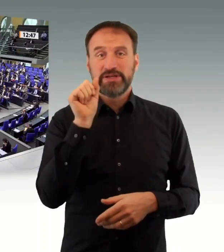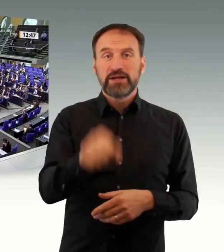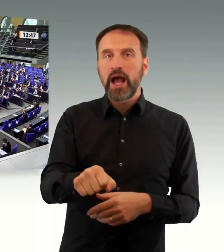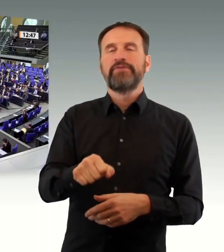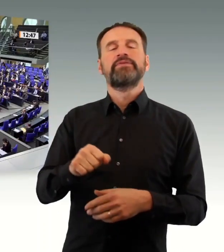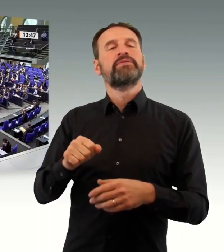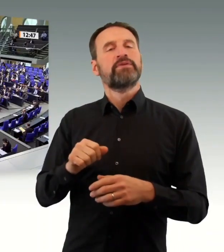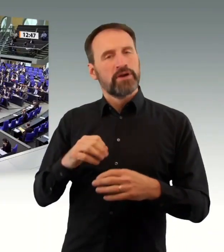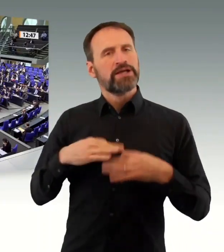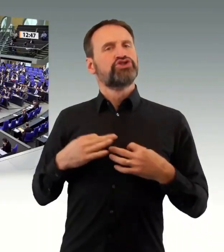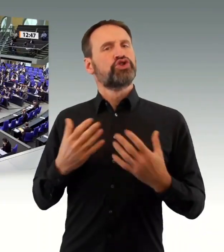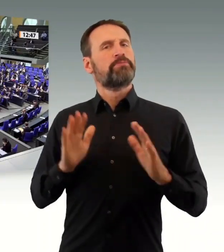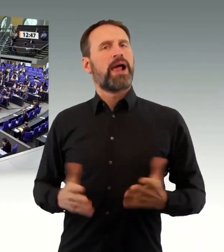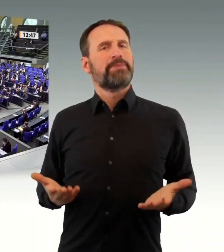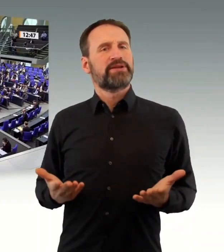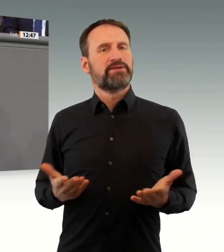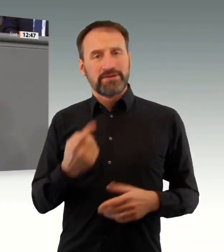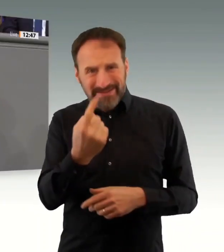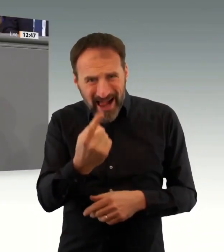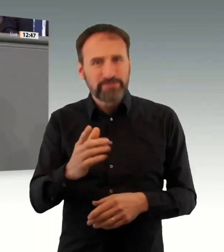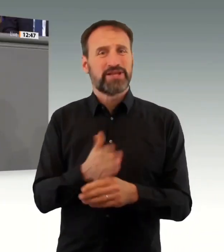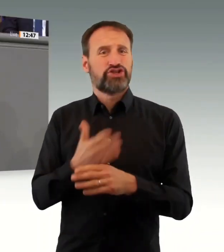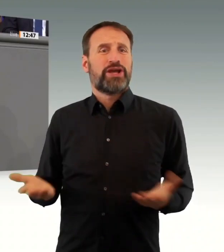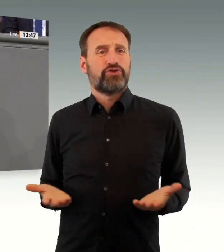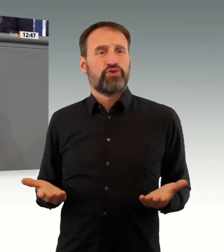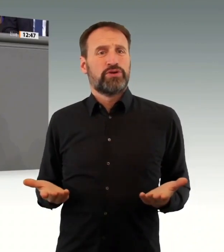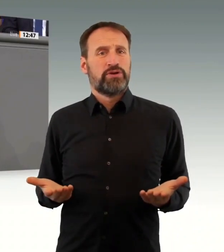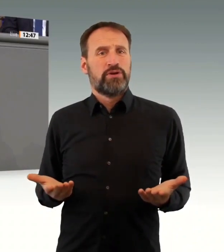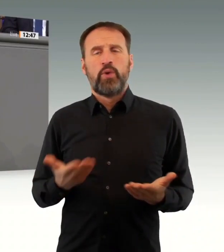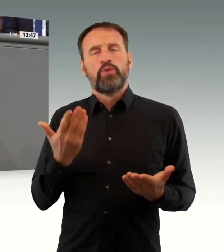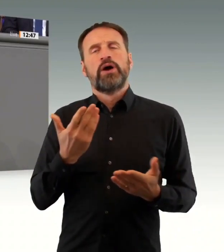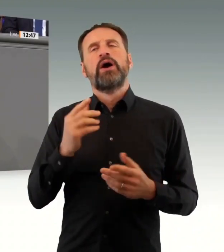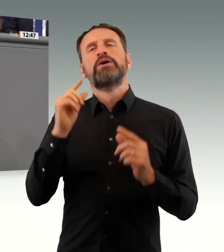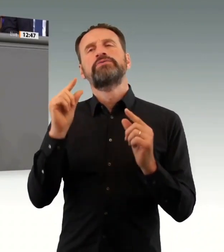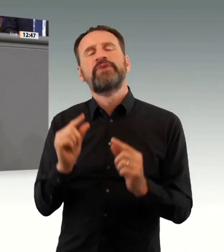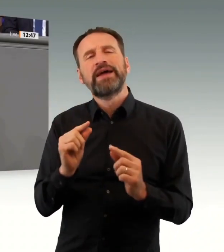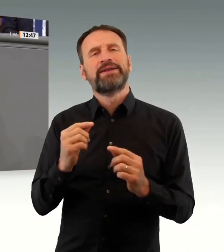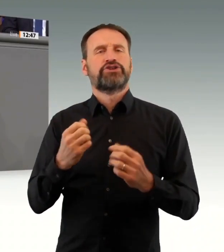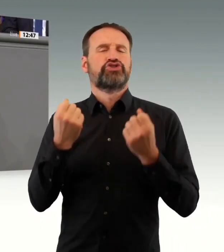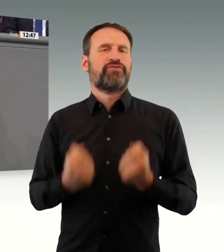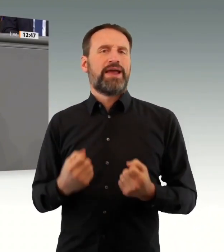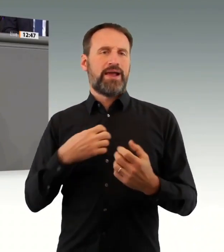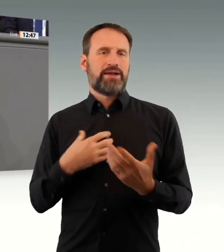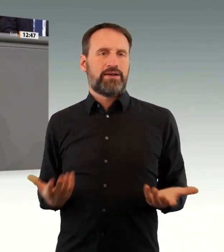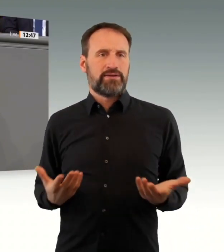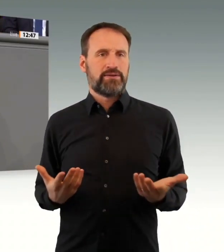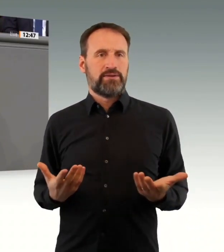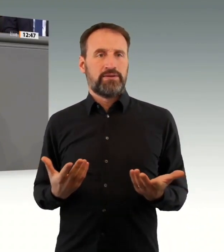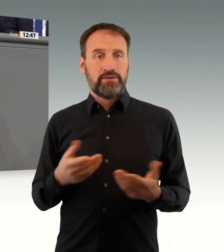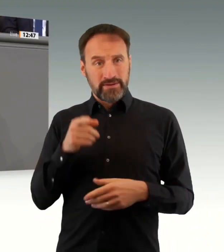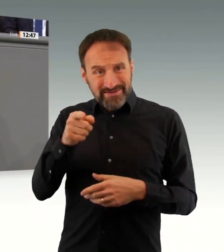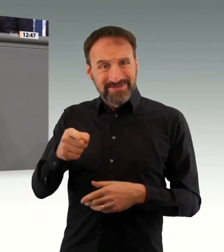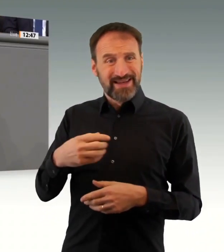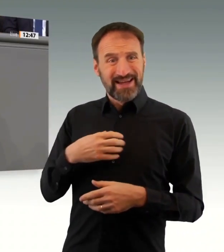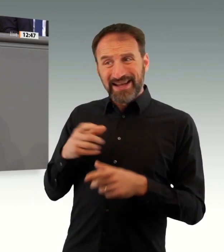Ich sage niemals nie, diese Weisheit haben schon meine Eltern gekannt, und das trifft auch auf die Pandemie